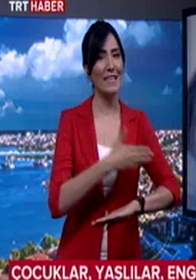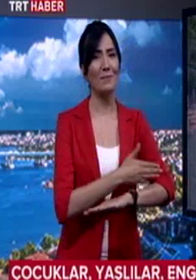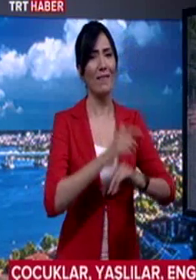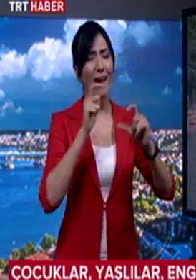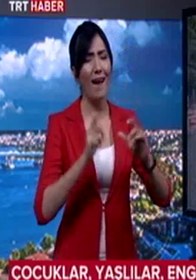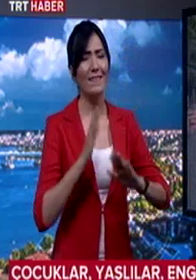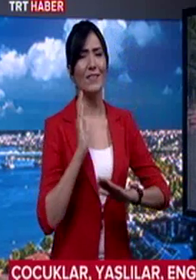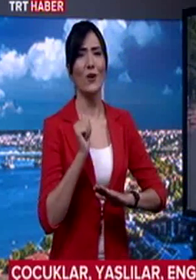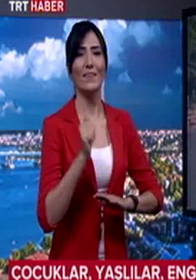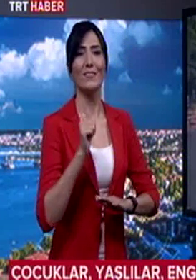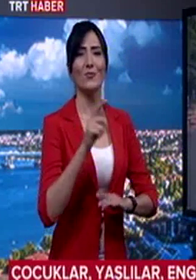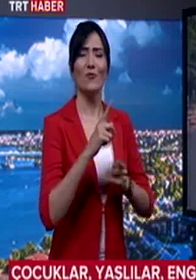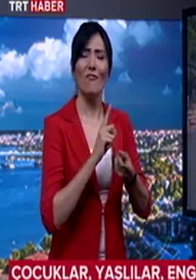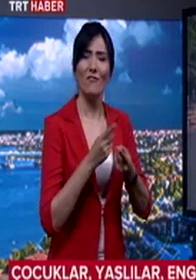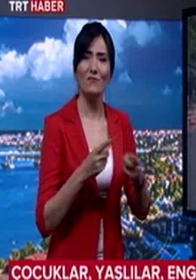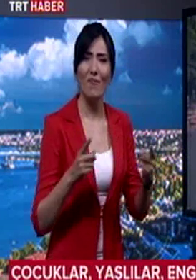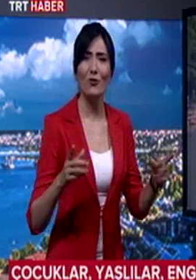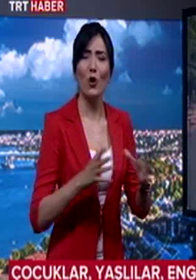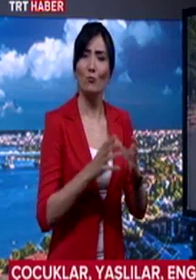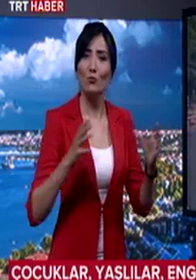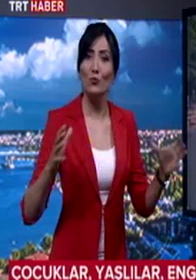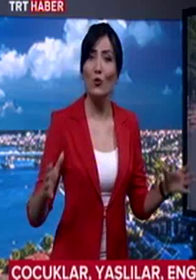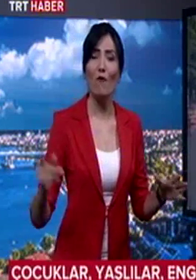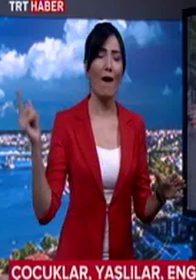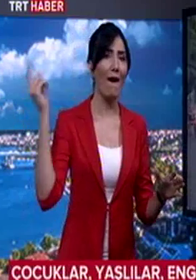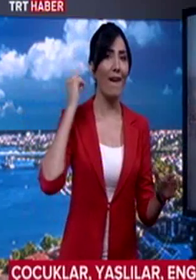herkese gün çeşitleniyor, büyüyor ve kalitesi ardırılıyor.